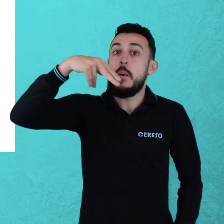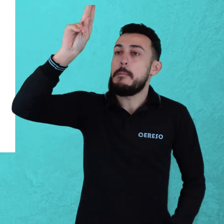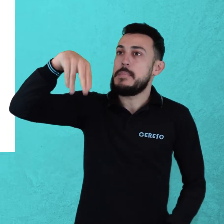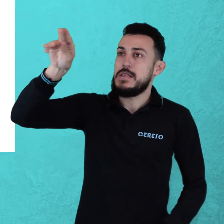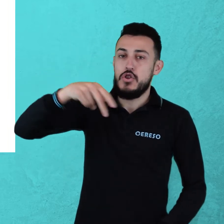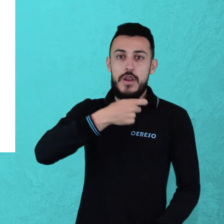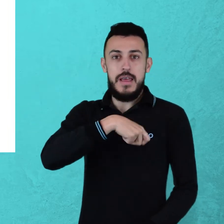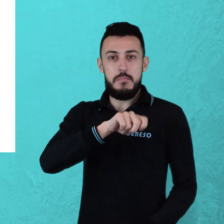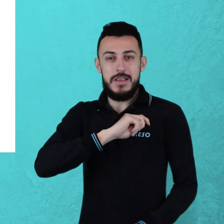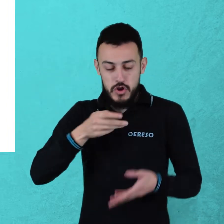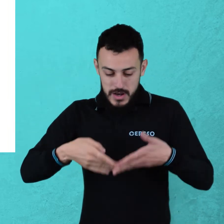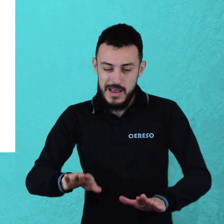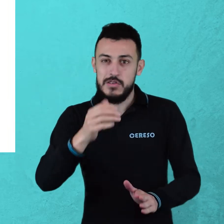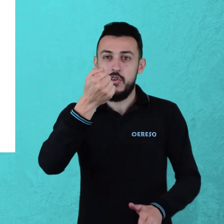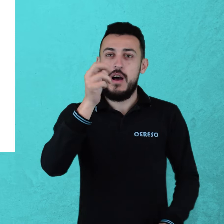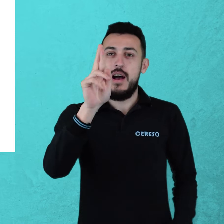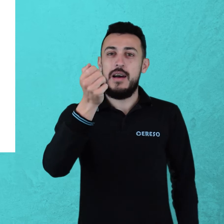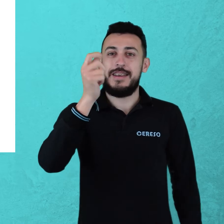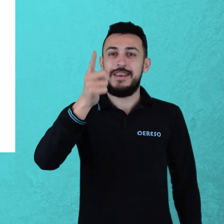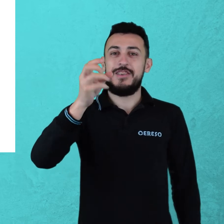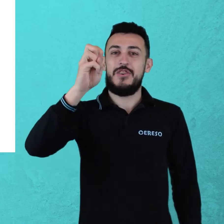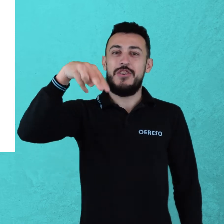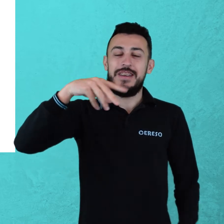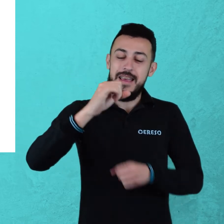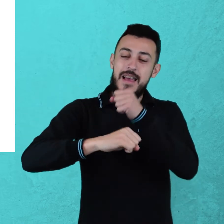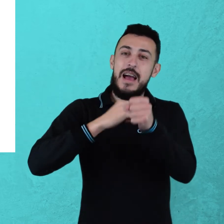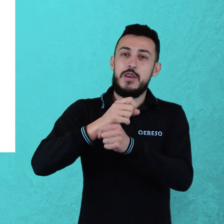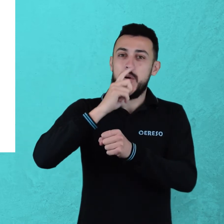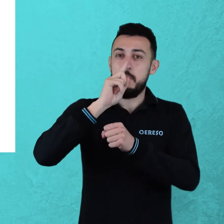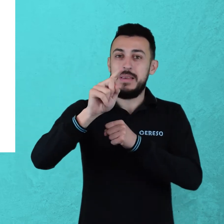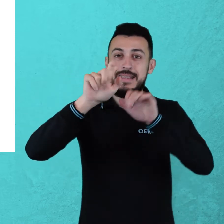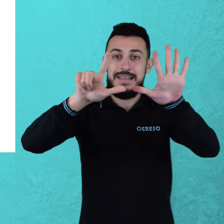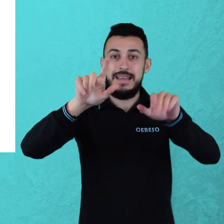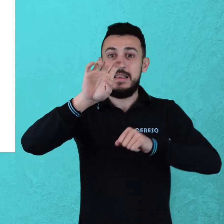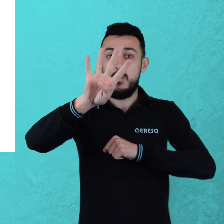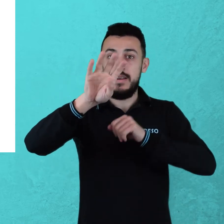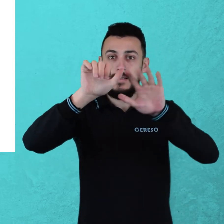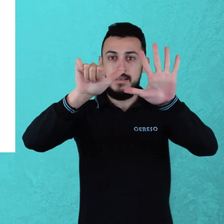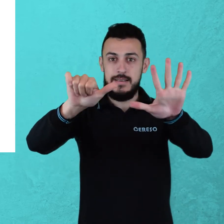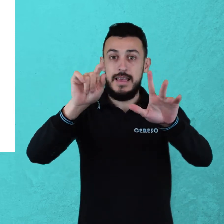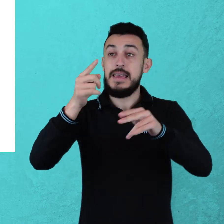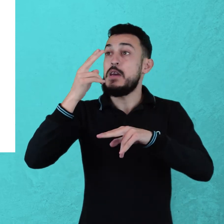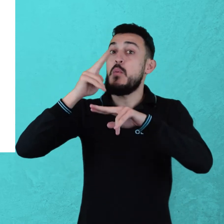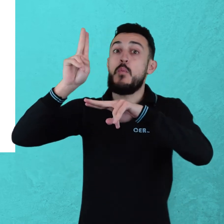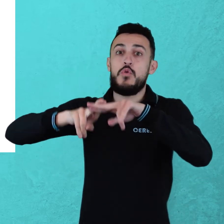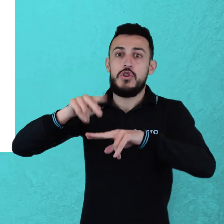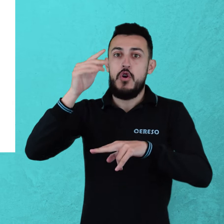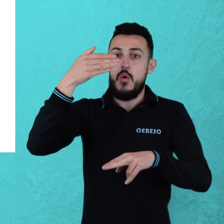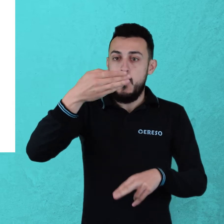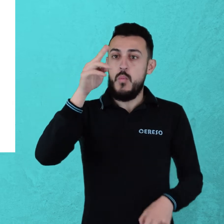español, nacido en Aragón en 1746 y fallecido